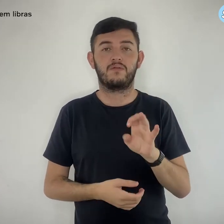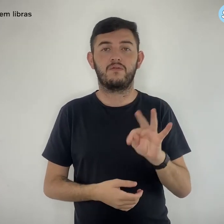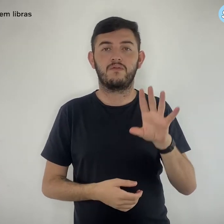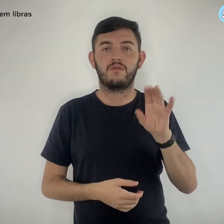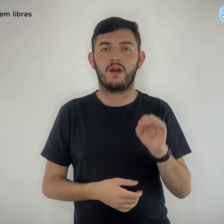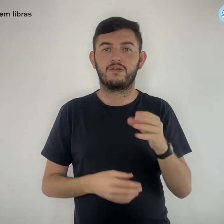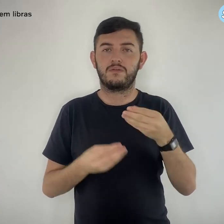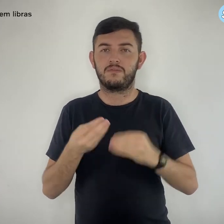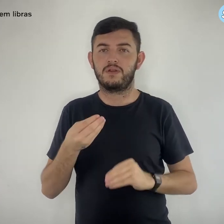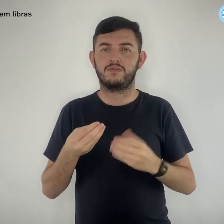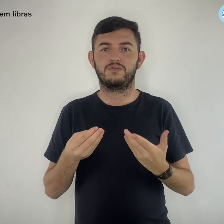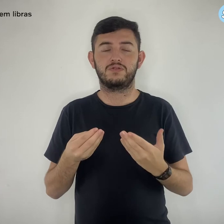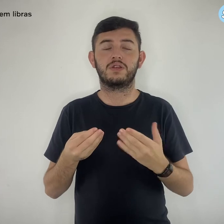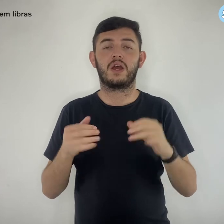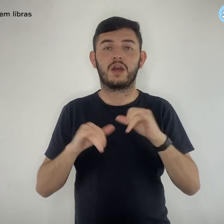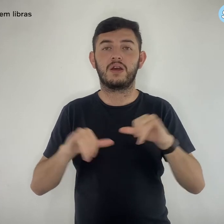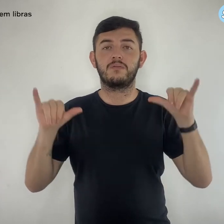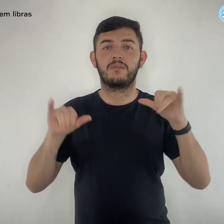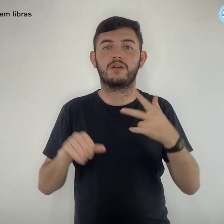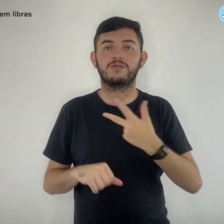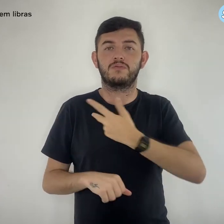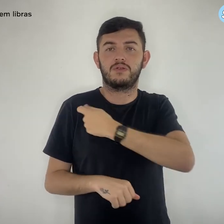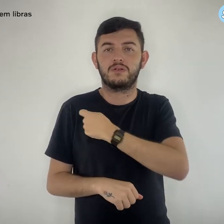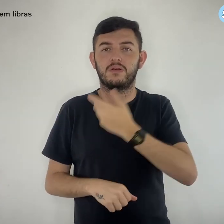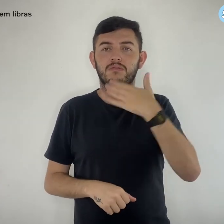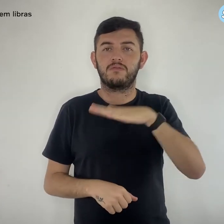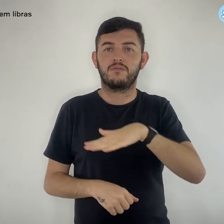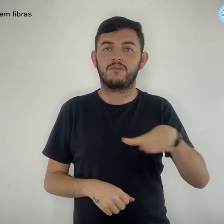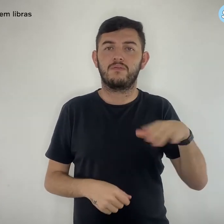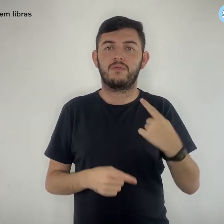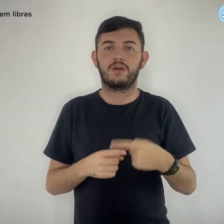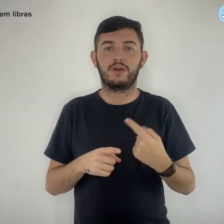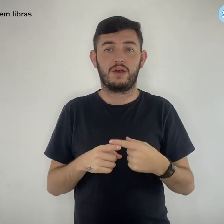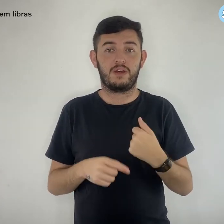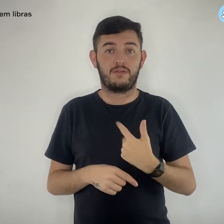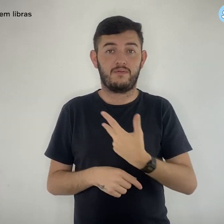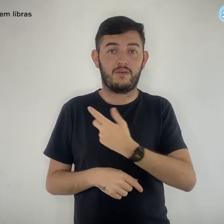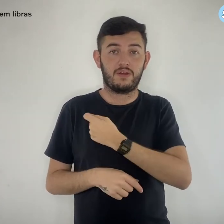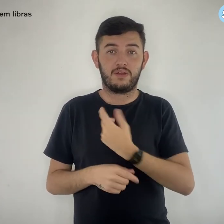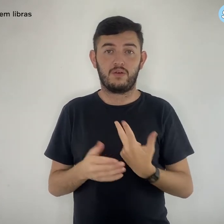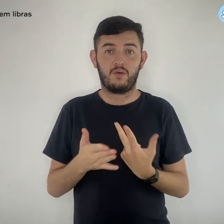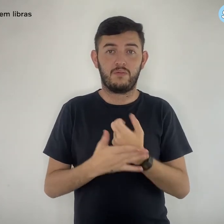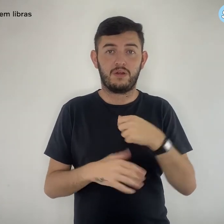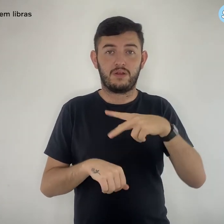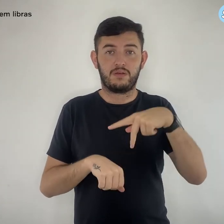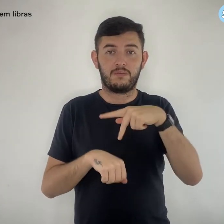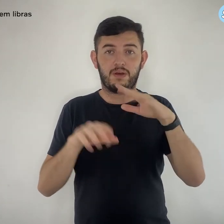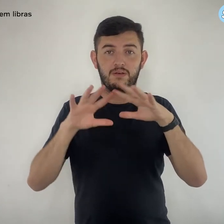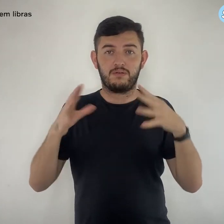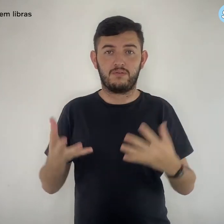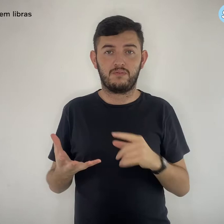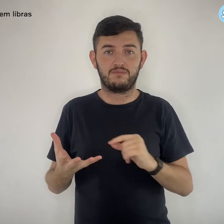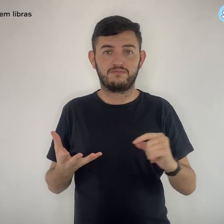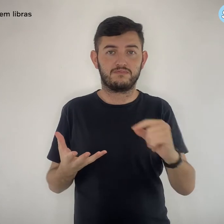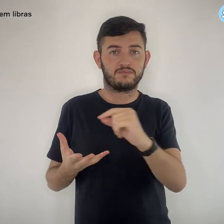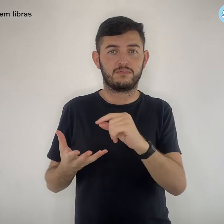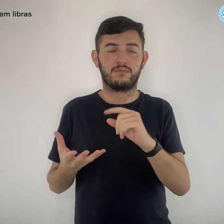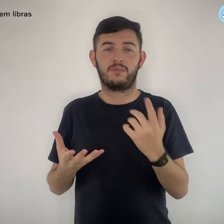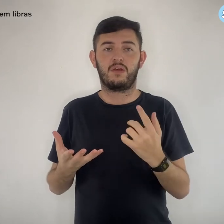prejudicava a campanha de imunização infantil, uma vez que as doses vindas do exterior eram